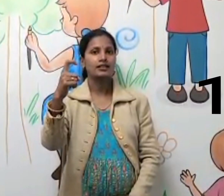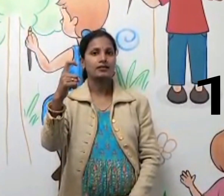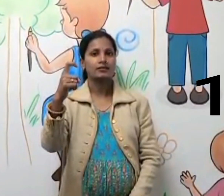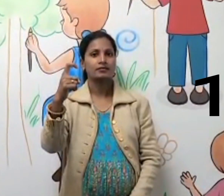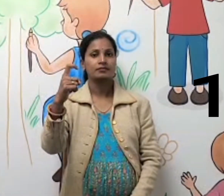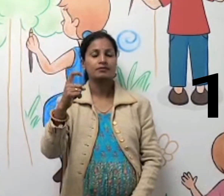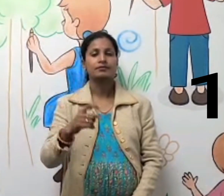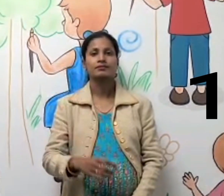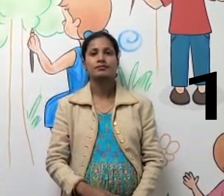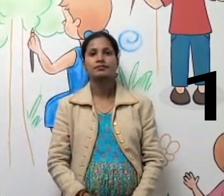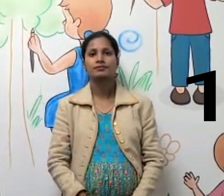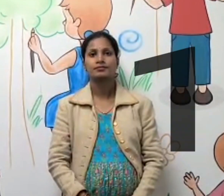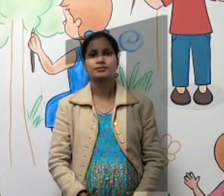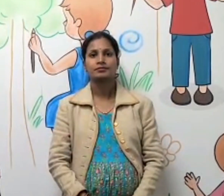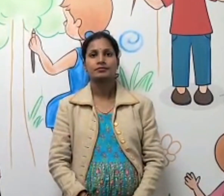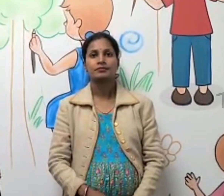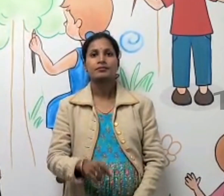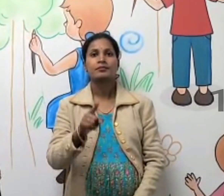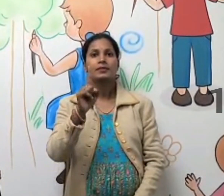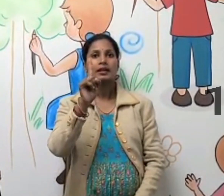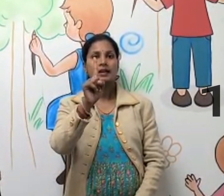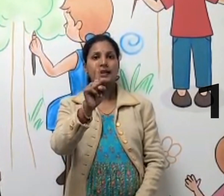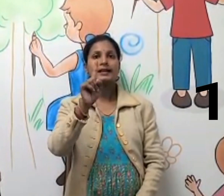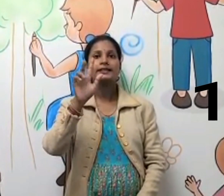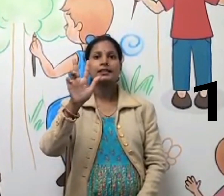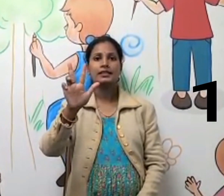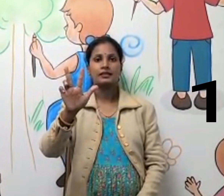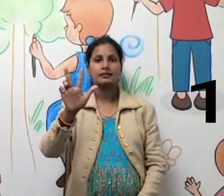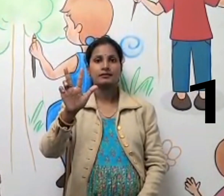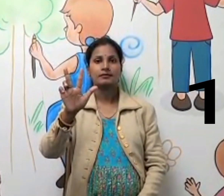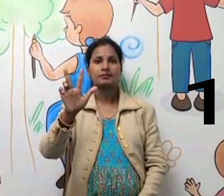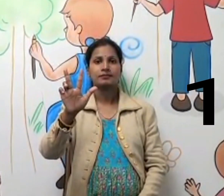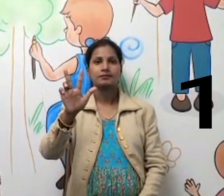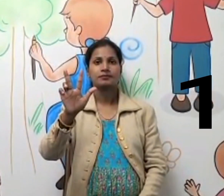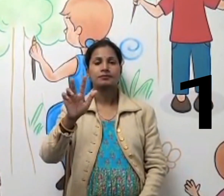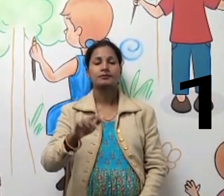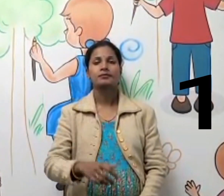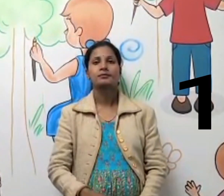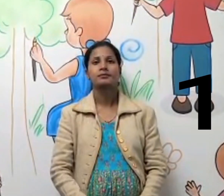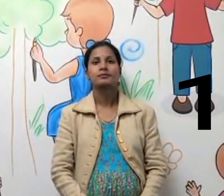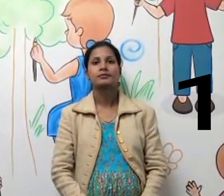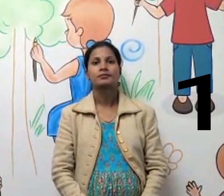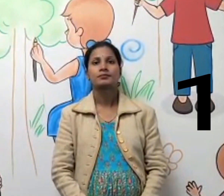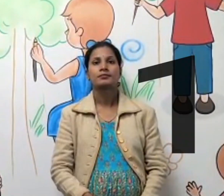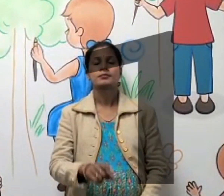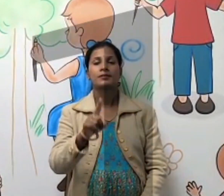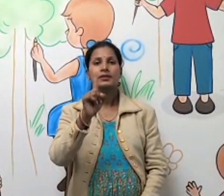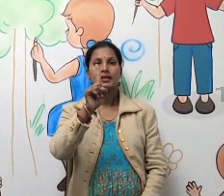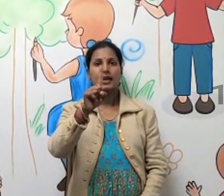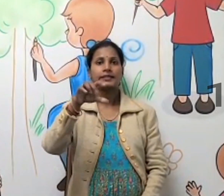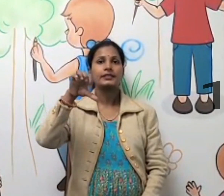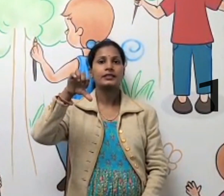18 19